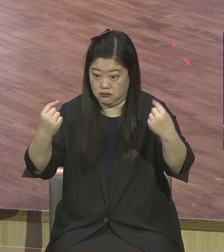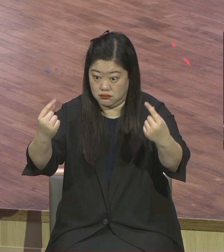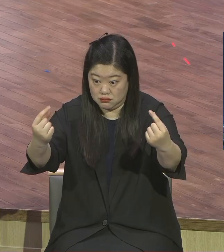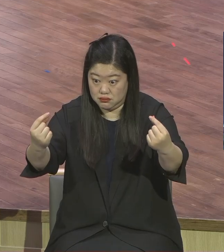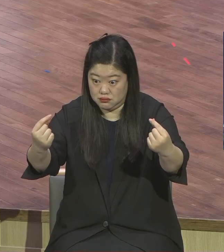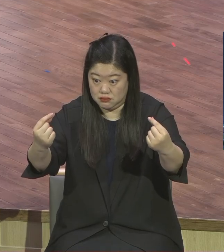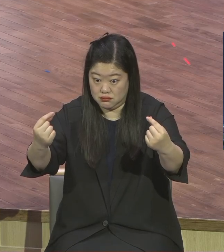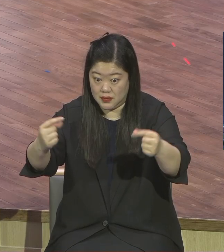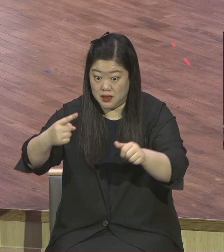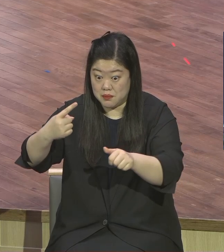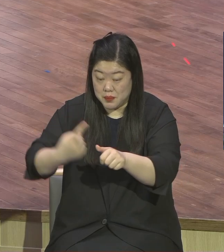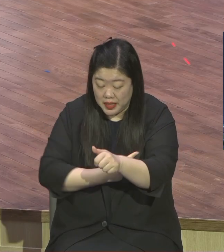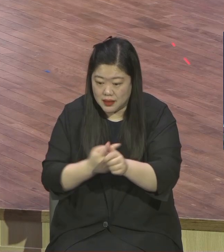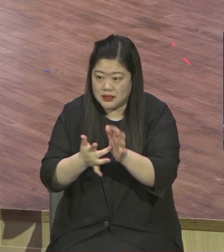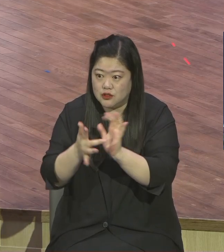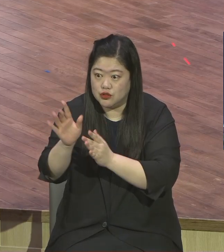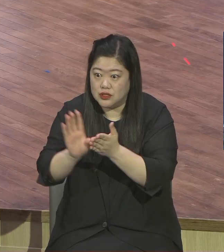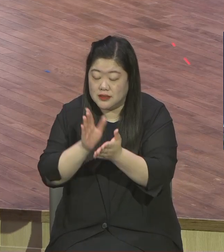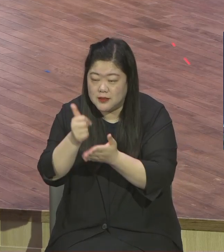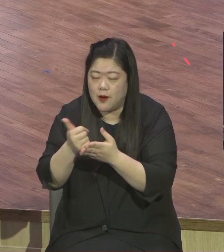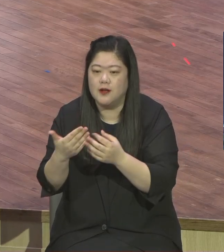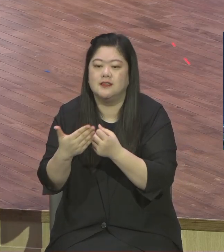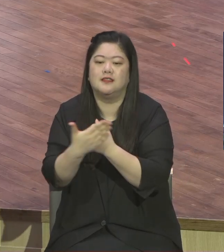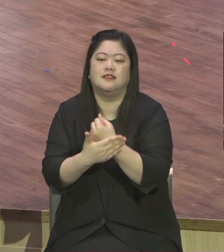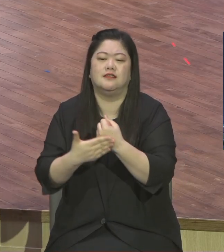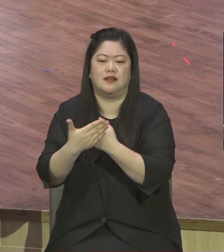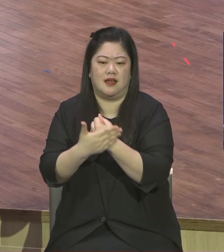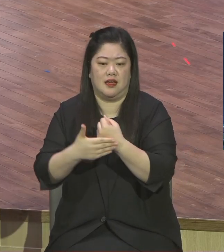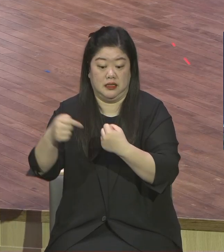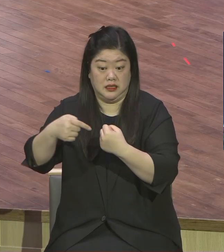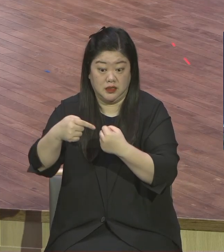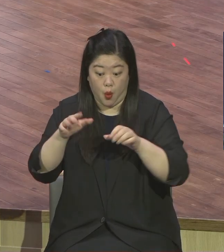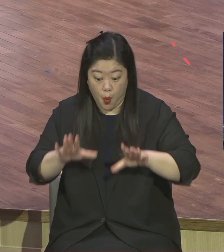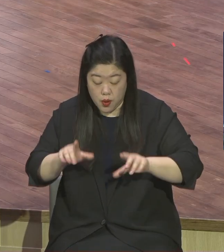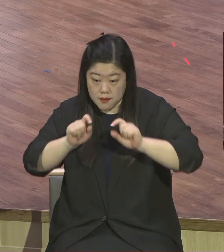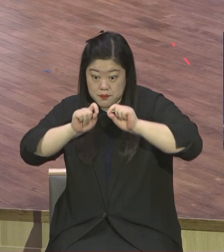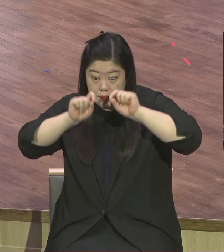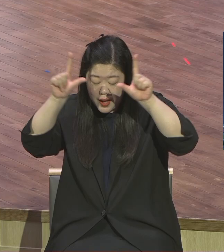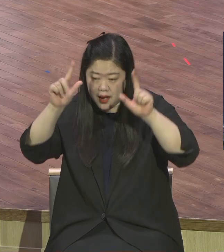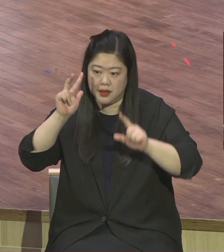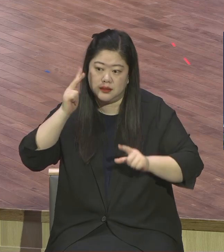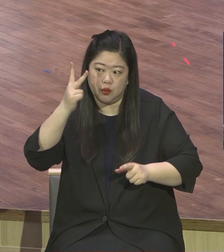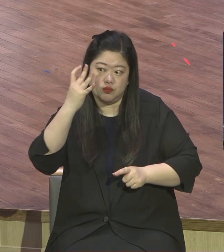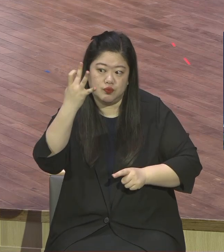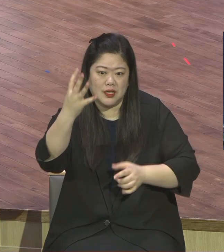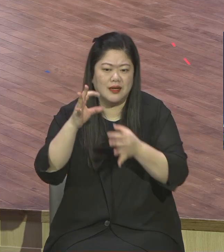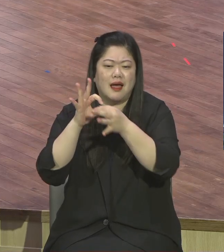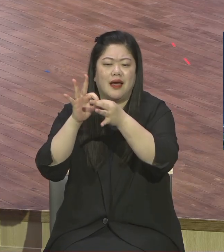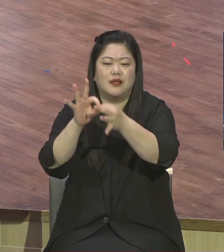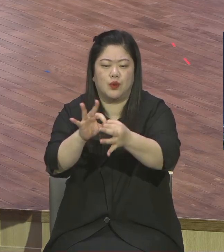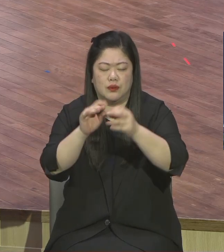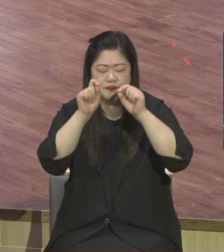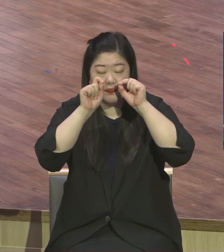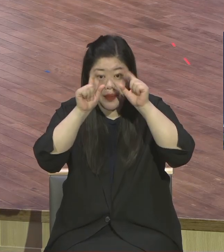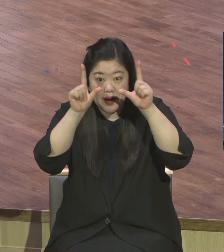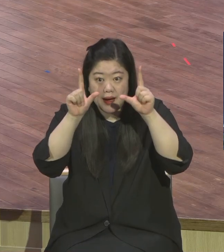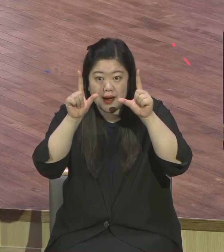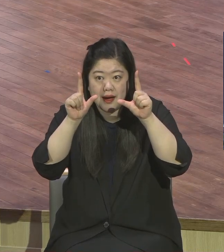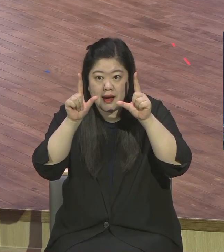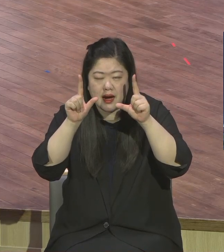예수 그리스도 안에 감추어진 놀라운 영적 비밀을 여러분이 큰 말씀을 듣고 깨닫고 기도하고 집중해보세요 풀은